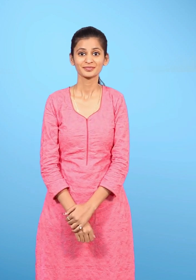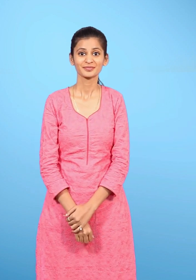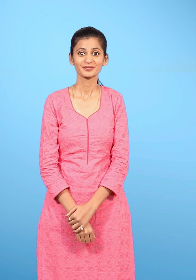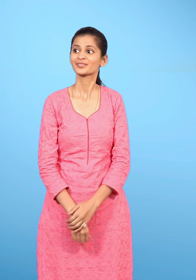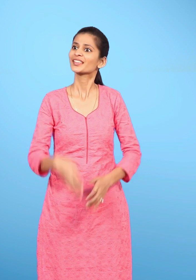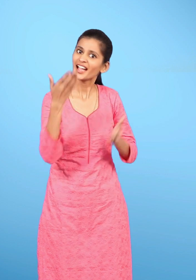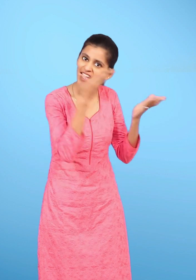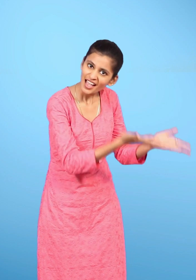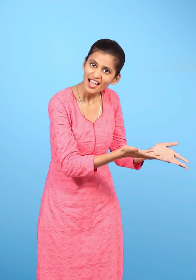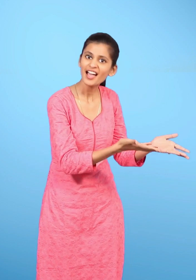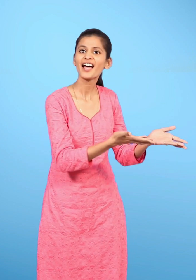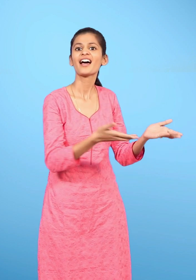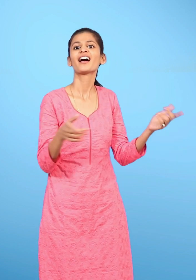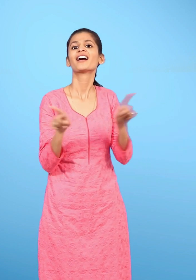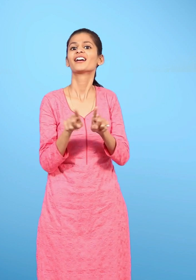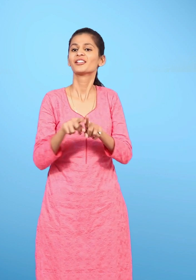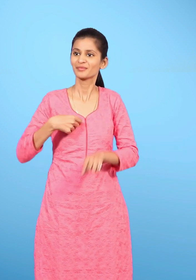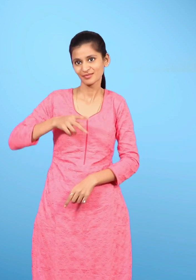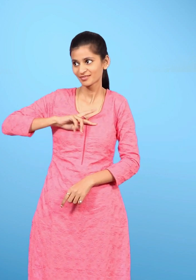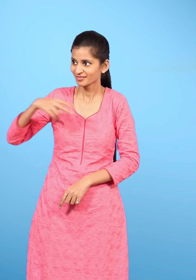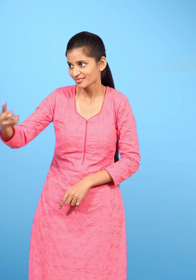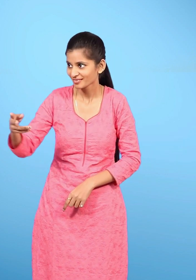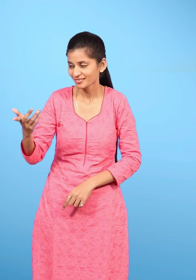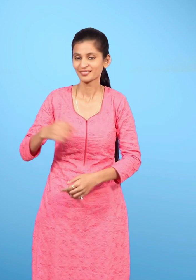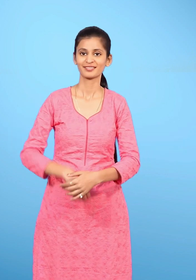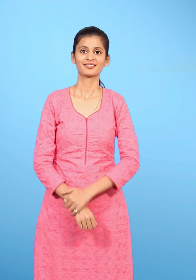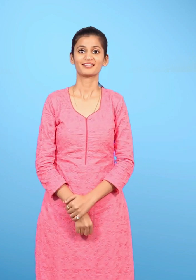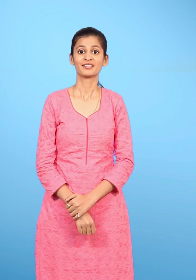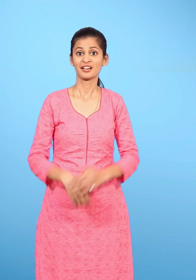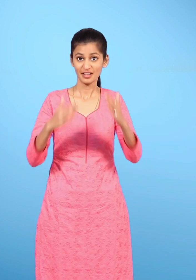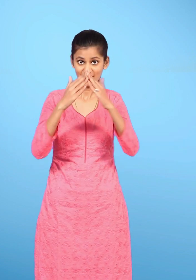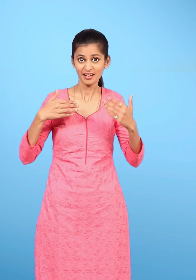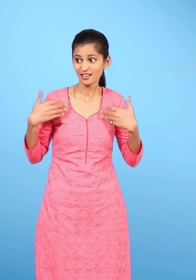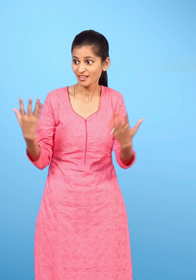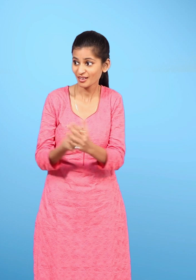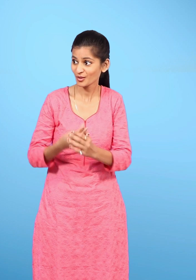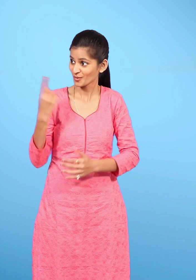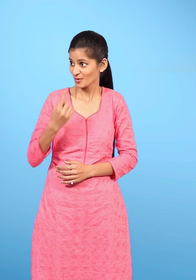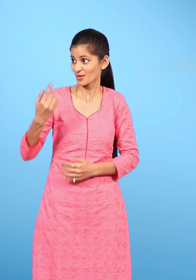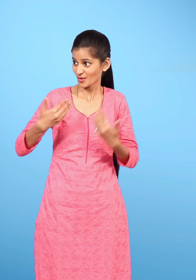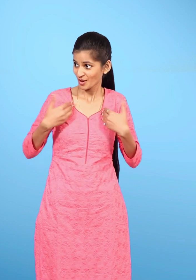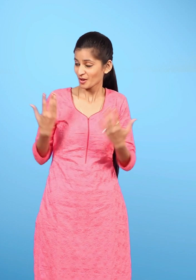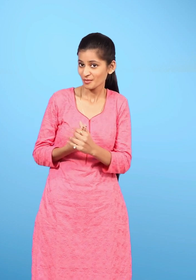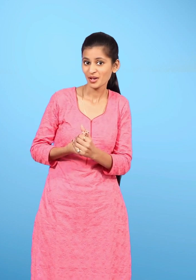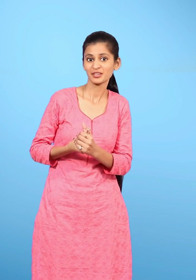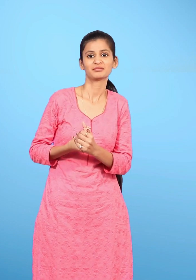इसी लिए तो कहता हूँ मा घर ना समझो सिर्फ हमारा